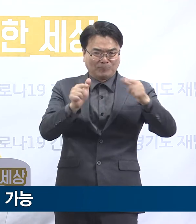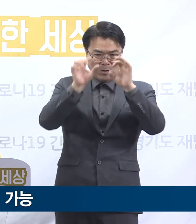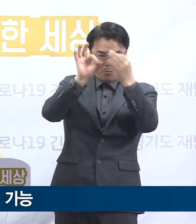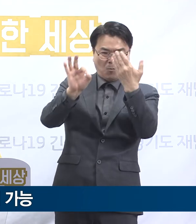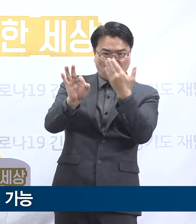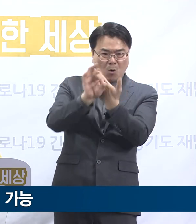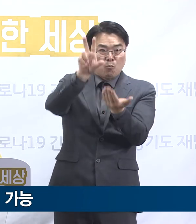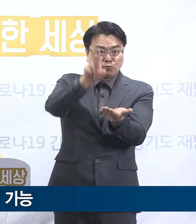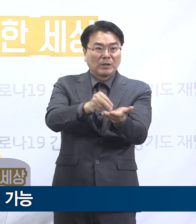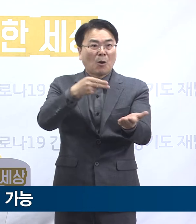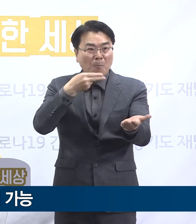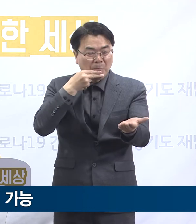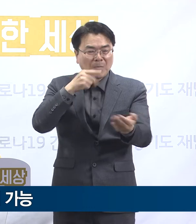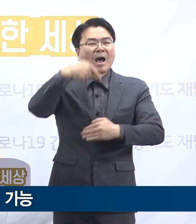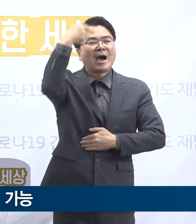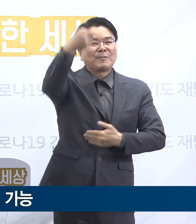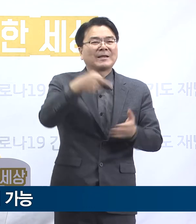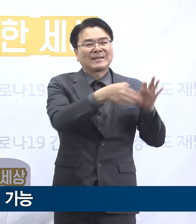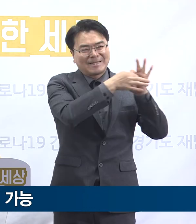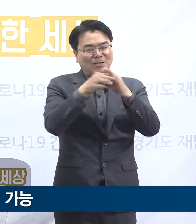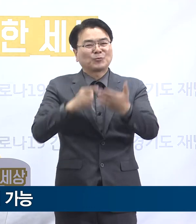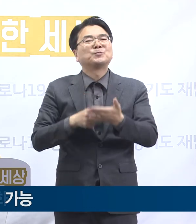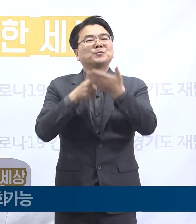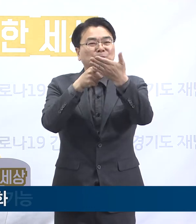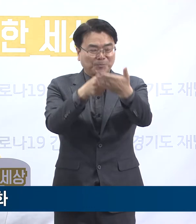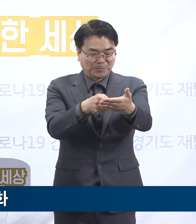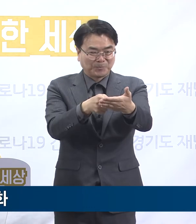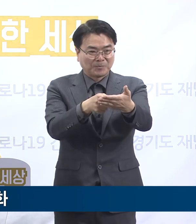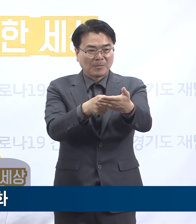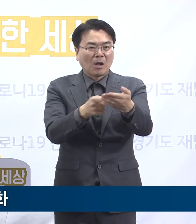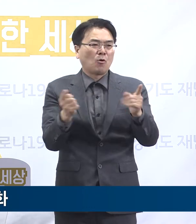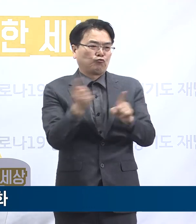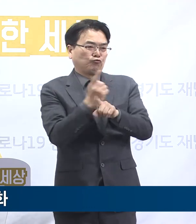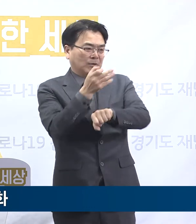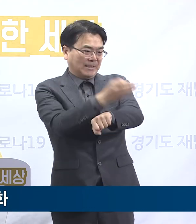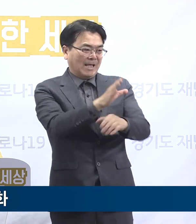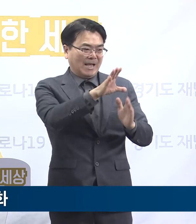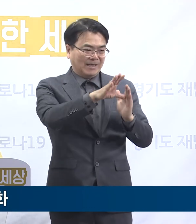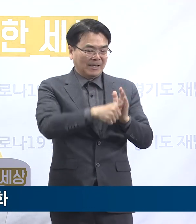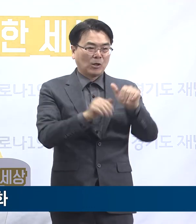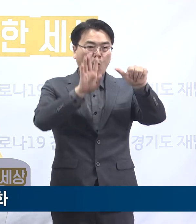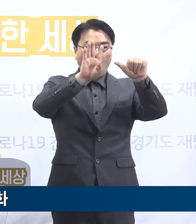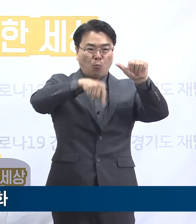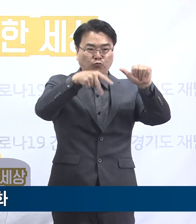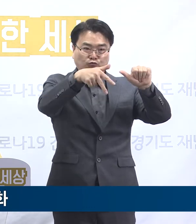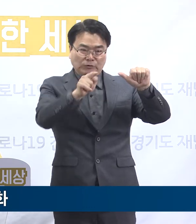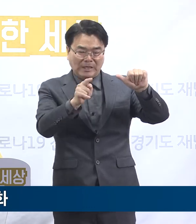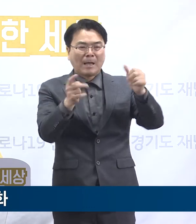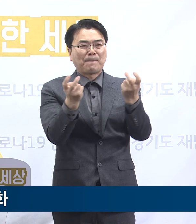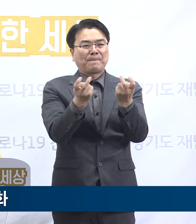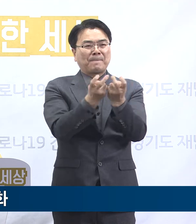지속한다는 방침입니다. 또한 대리구매에 대해서는 5부제 적용을 완화하기로 했습니다.